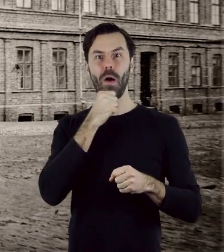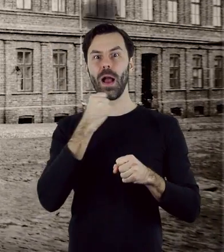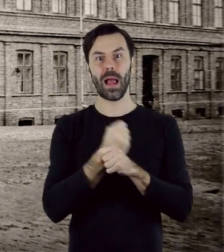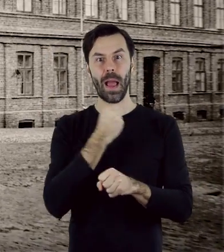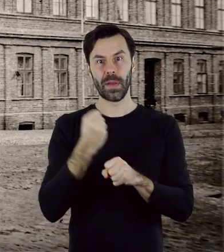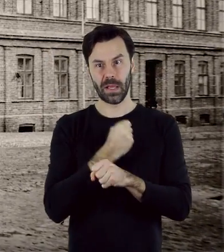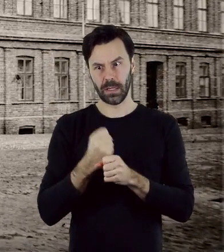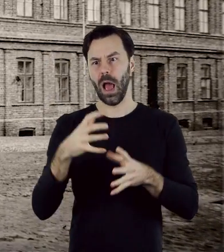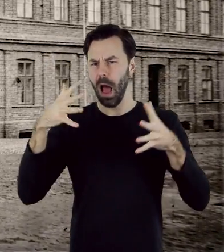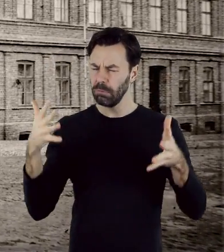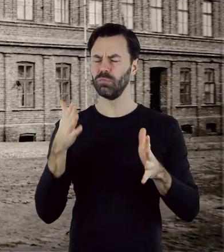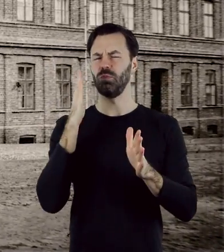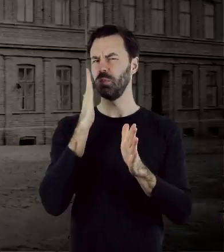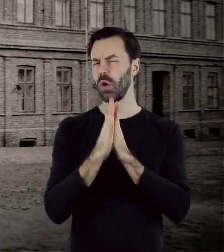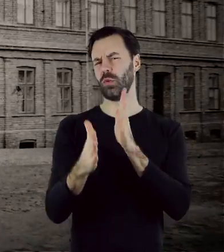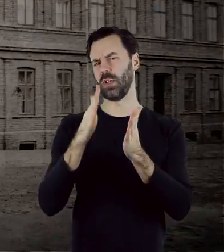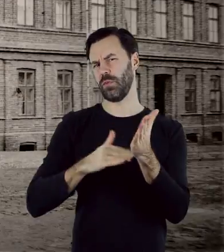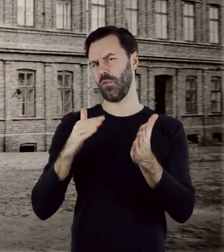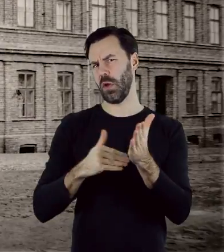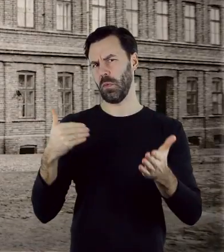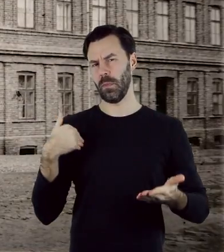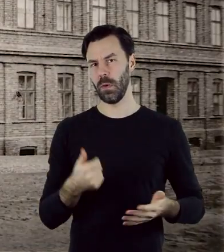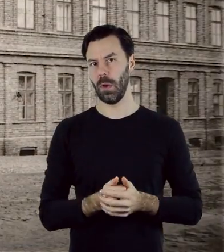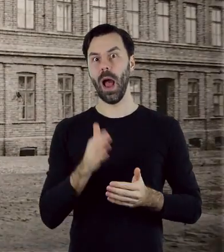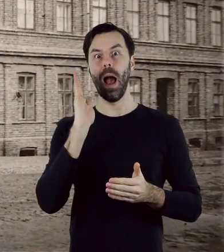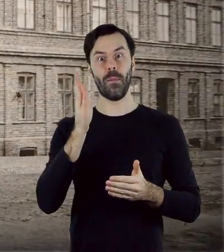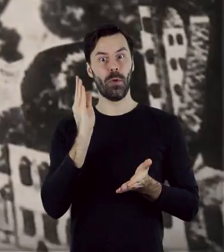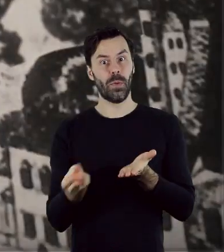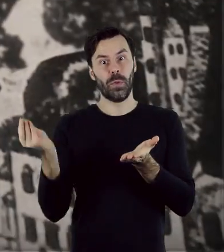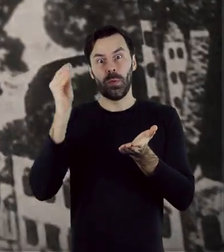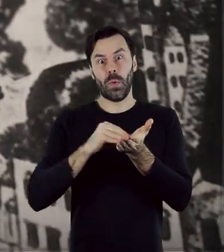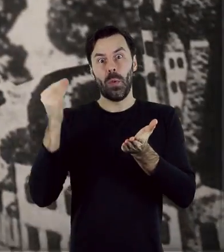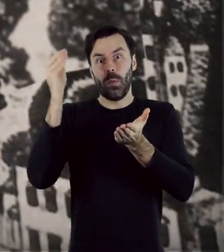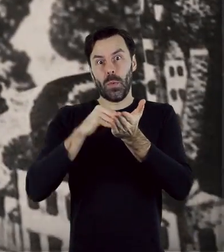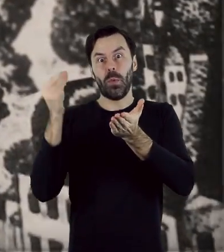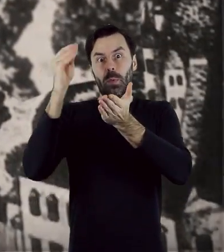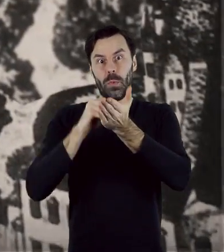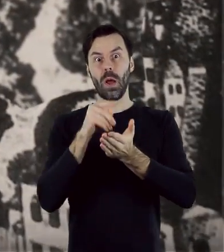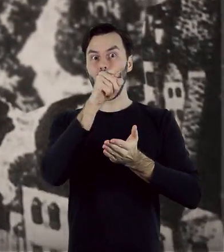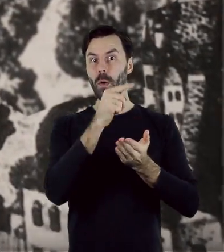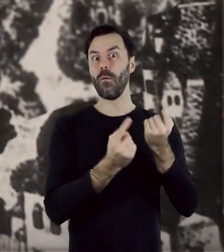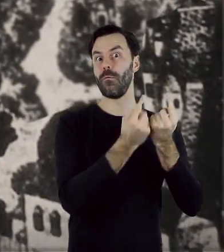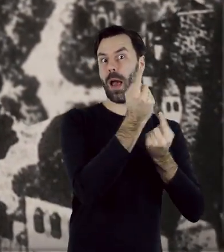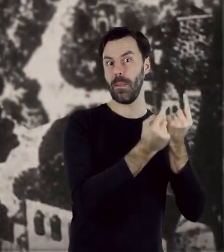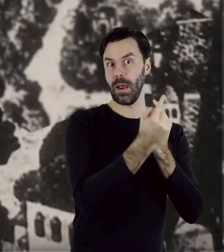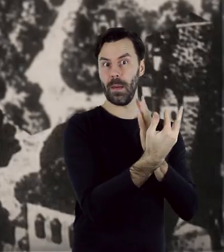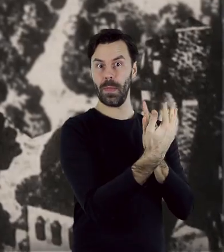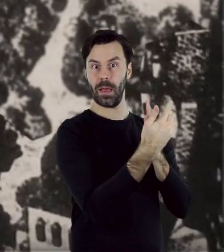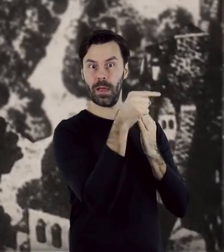dużą, ale prostą kamienicą mieszczańską, która stanowiła jeden z elementów fabryczno-rezydencjonalnego kompleksu.